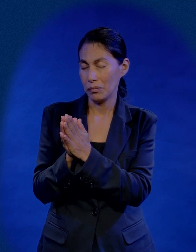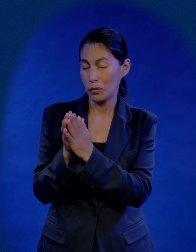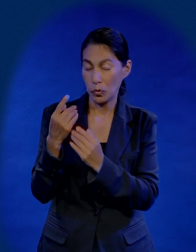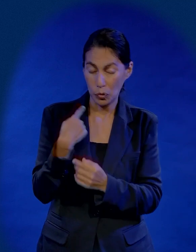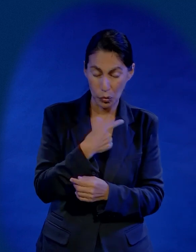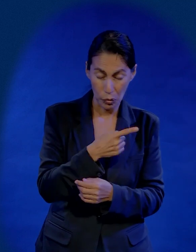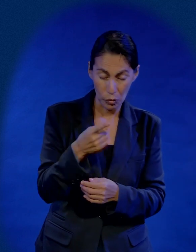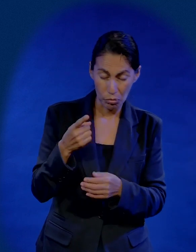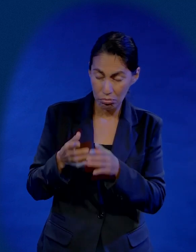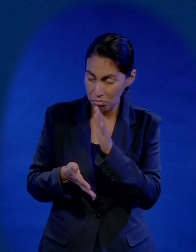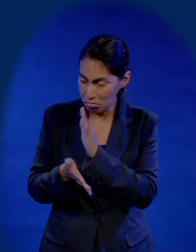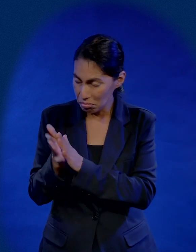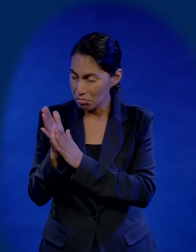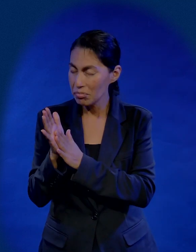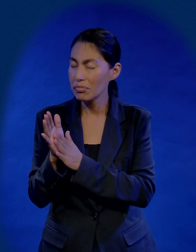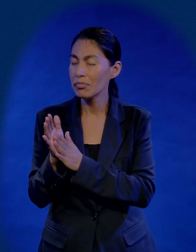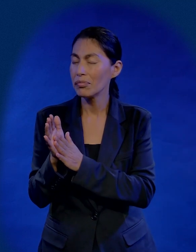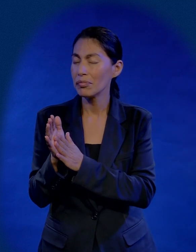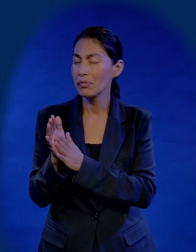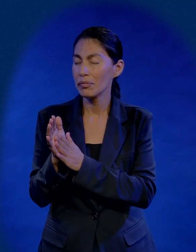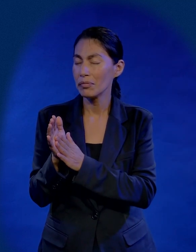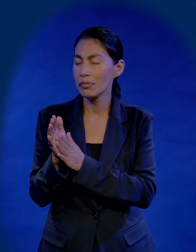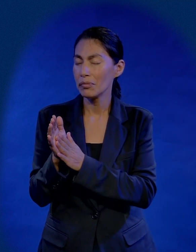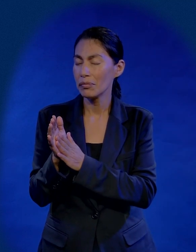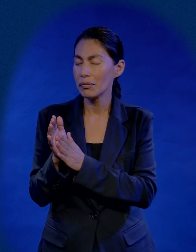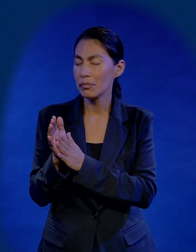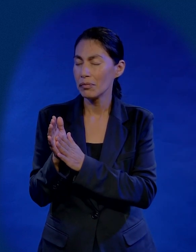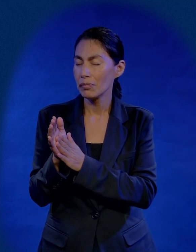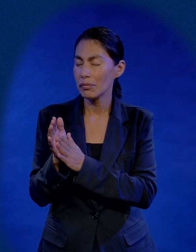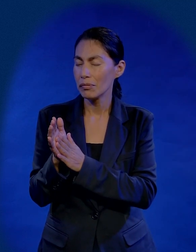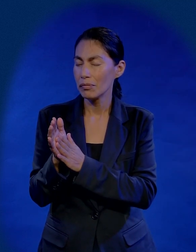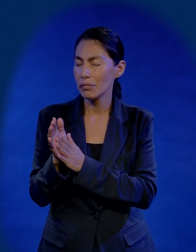contrario permítenos salir de aquí permítenos salir de aquí